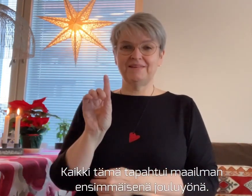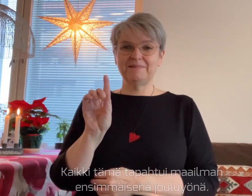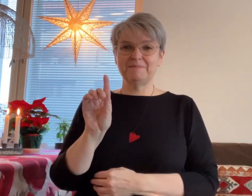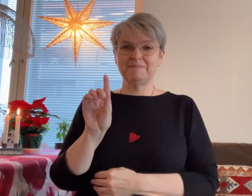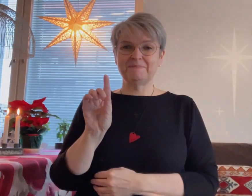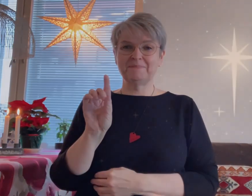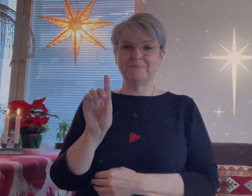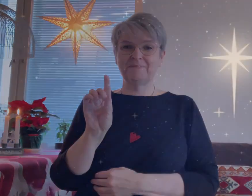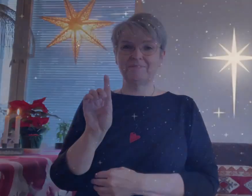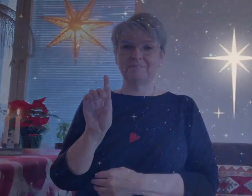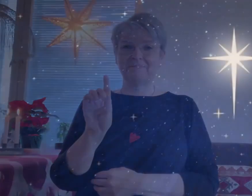Kiitos.